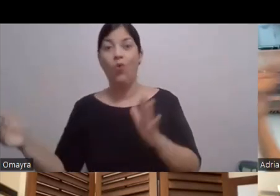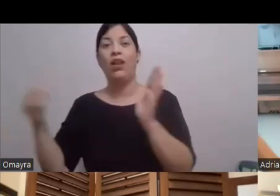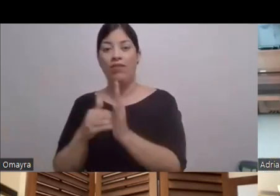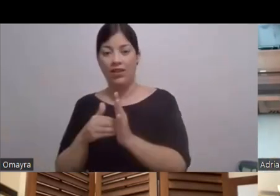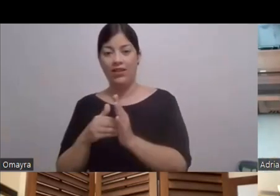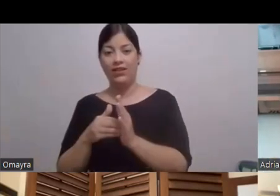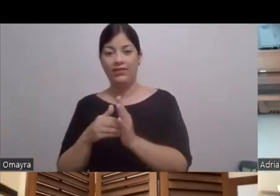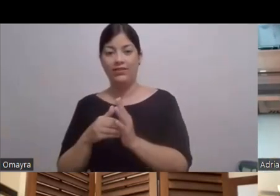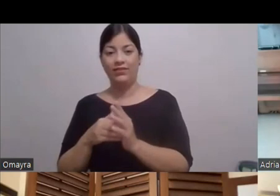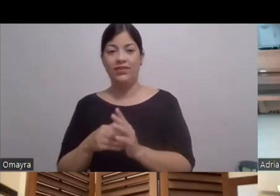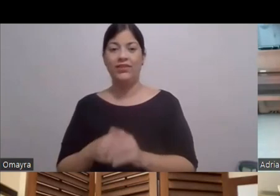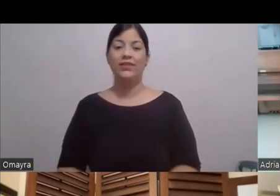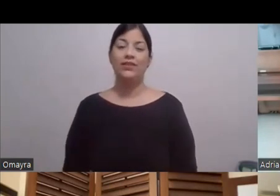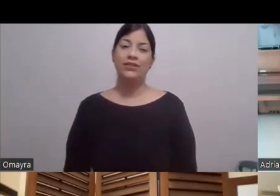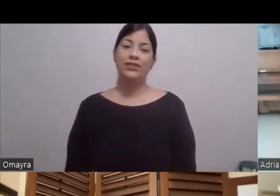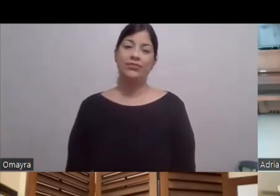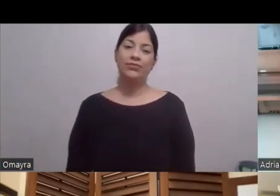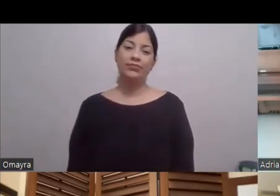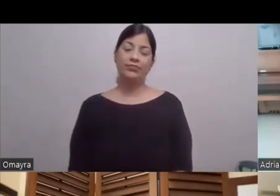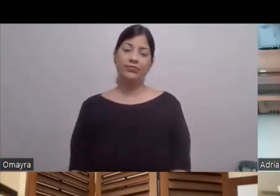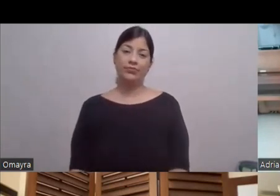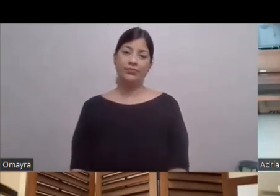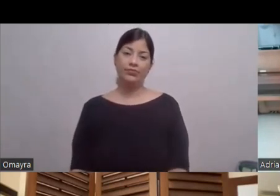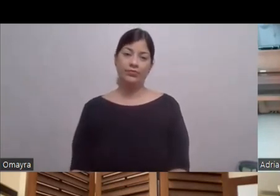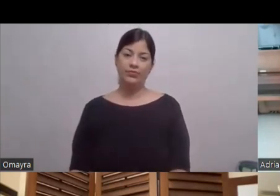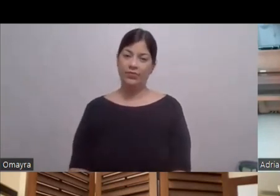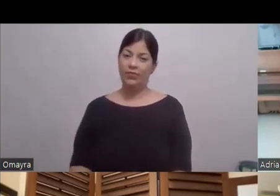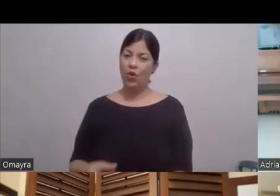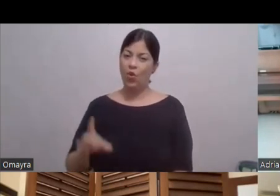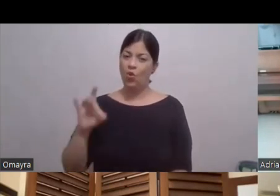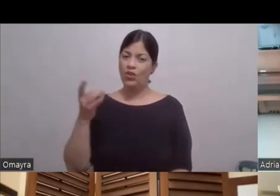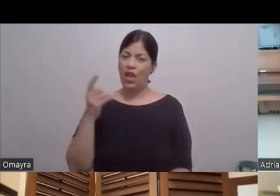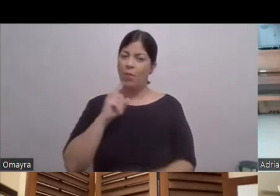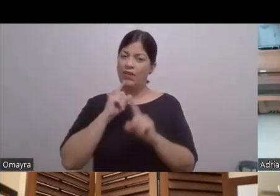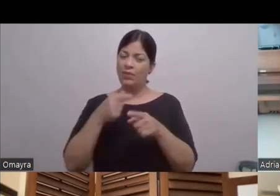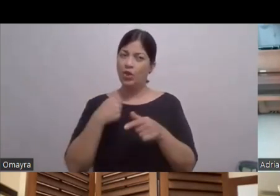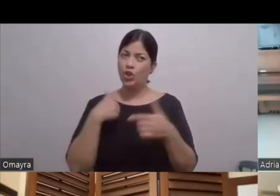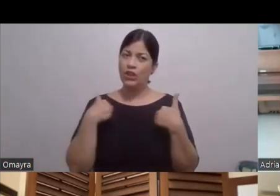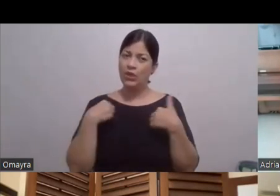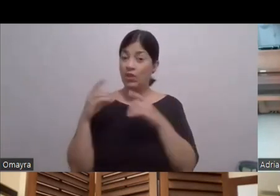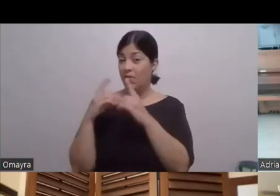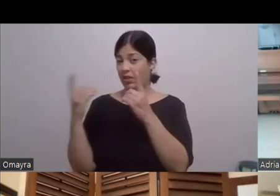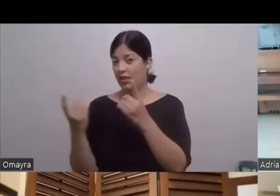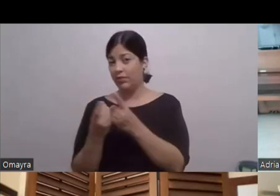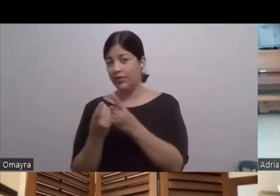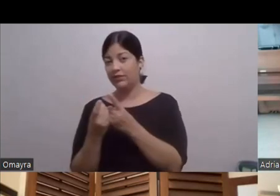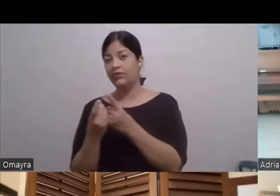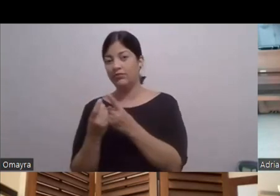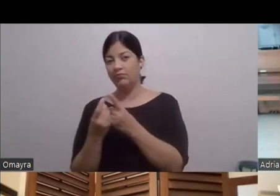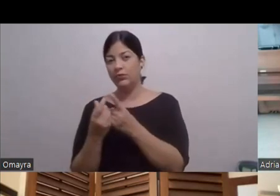Y si Vamos El octavo mandamiento Que yo estaba Yo tenía un departamento Estuve como Tres meses Que iba y